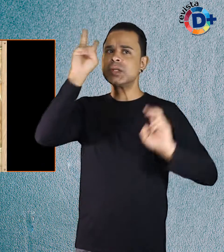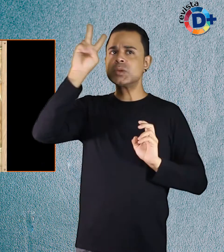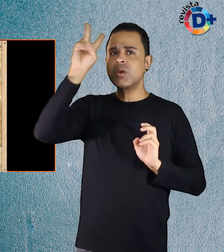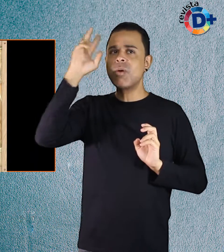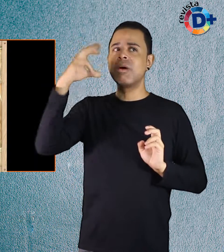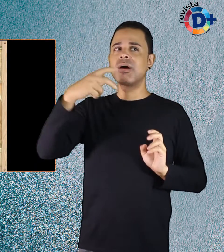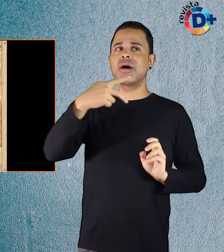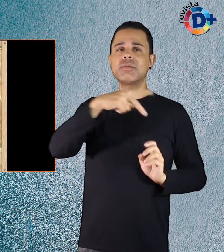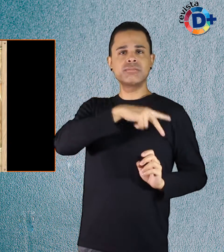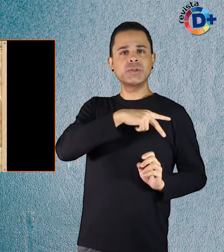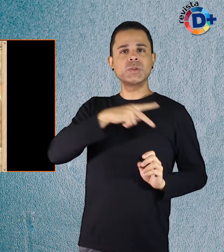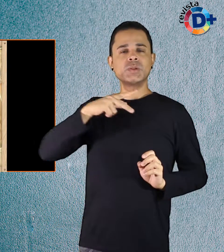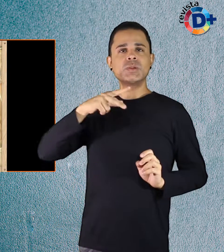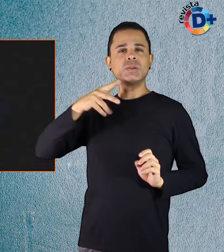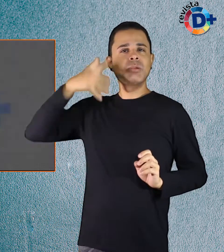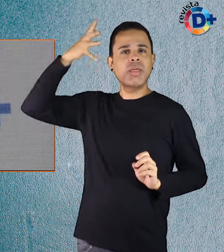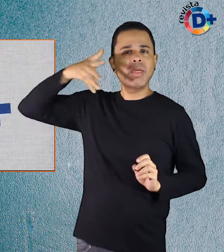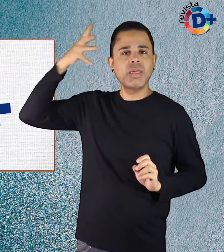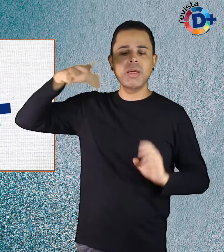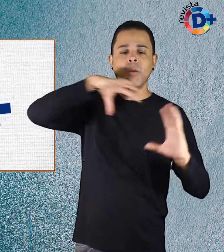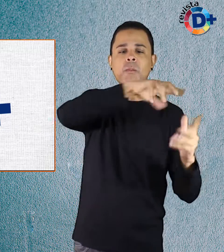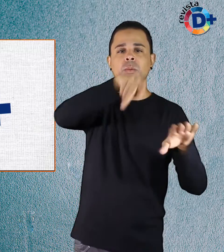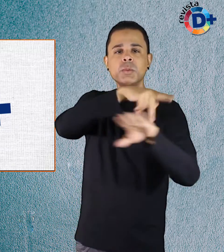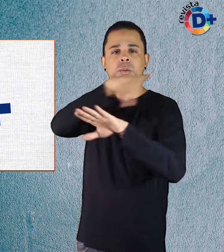ao mundo mudaria a vida de outras pessoas.